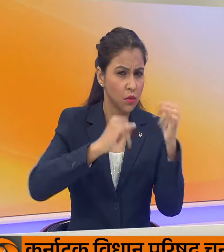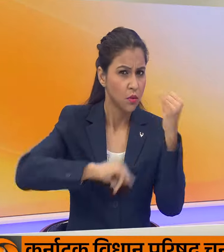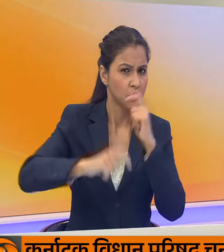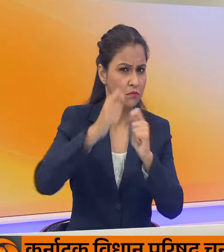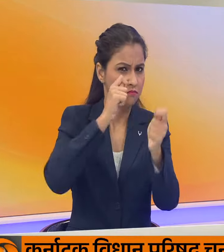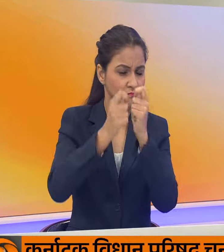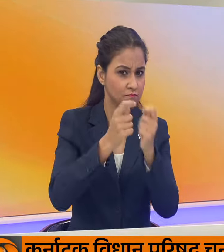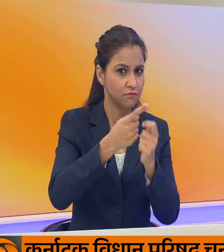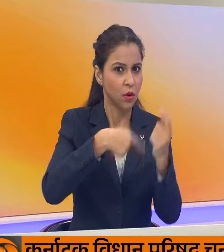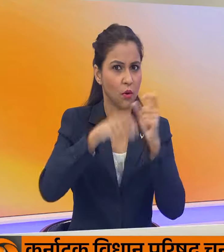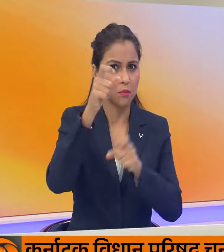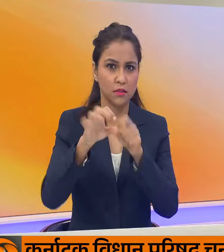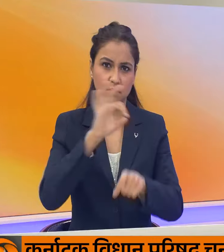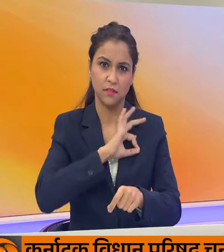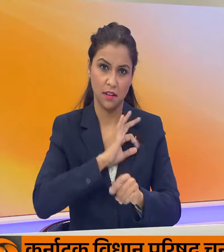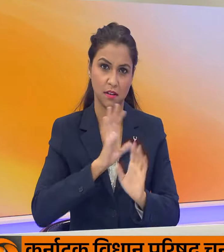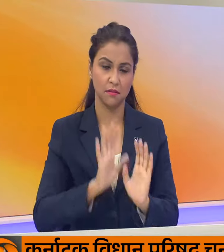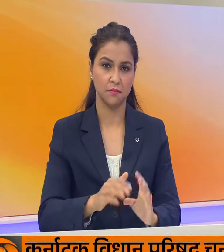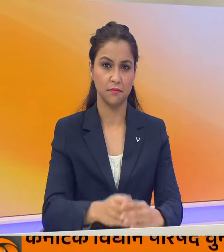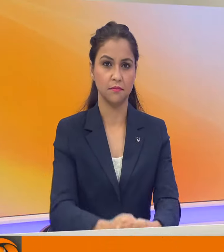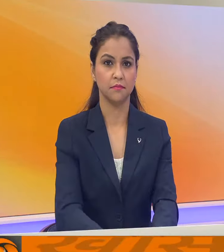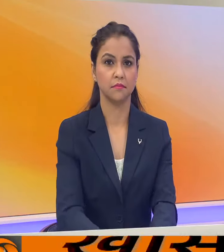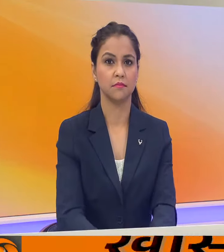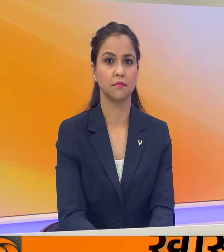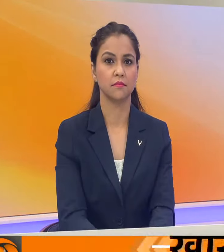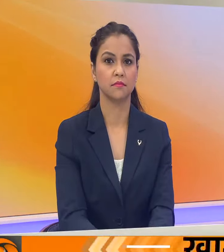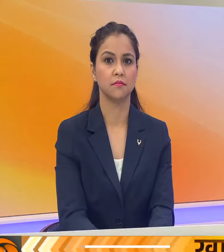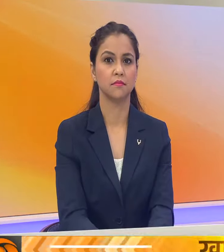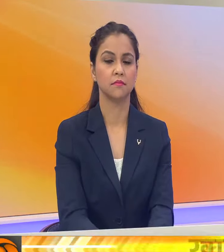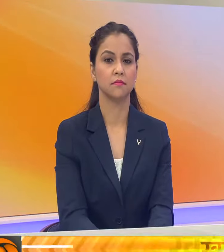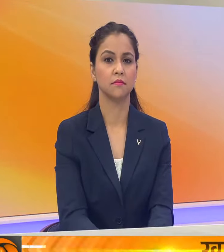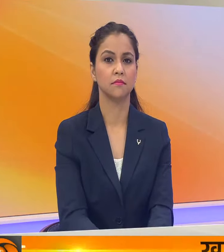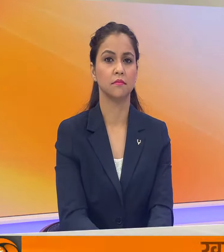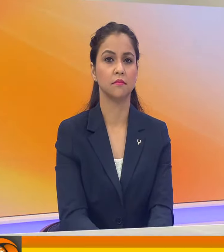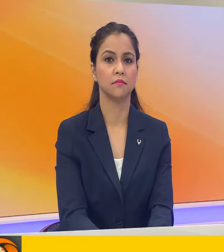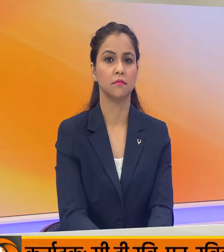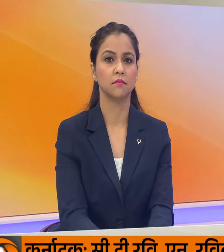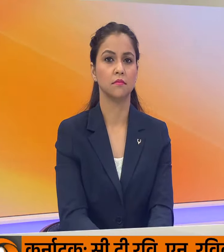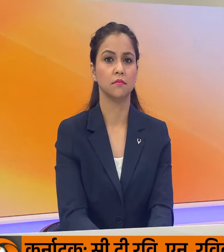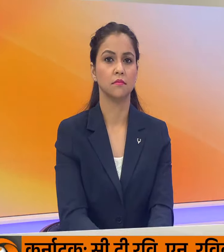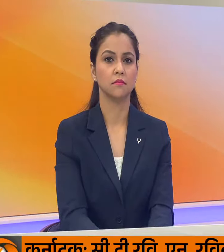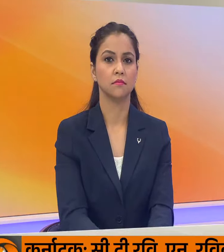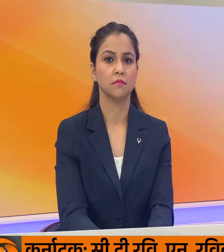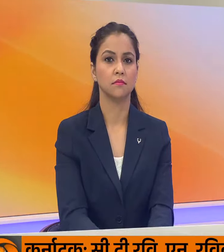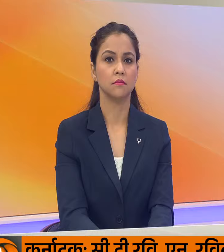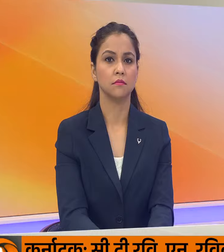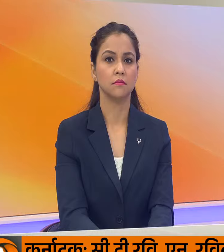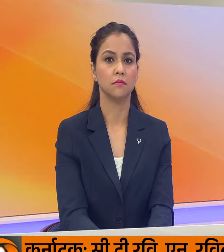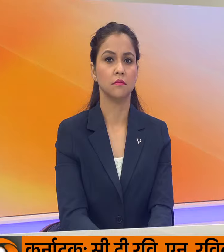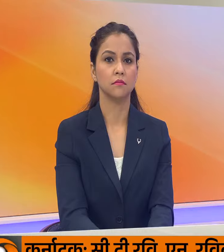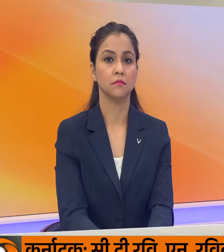बहुत पसंद कर रहे हैं।